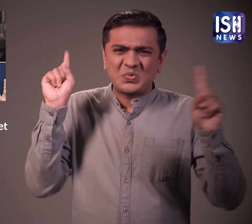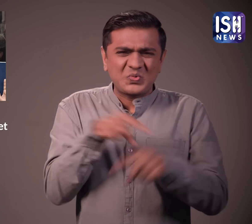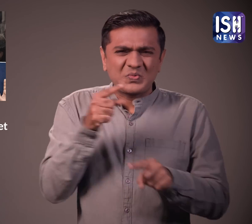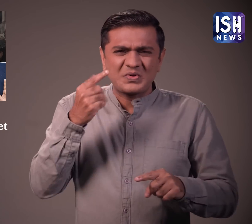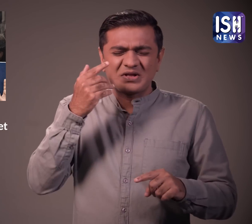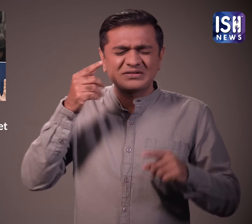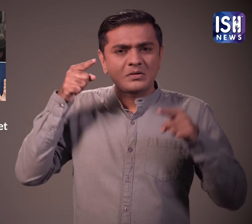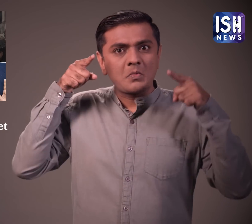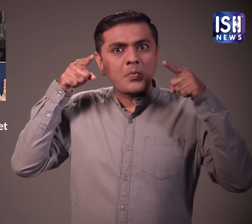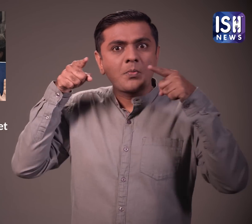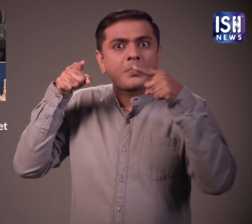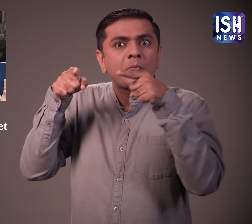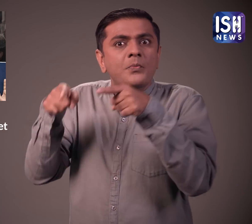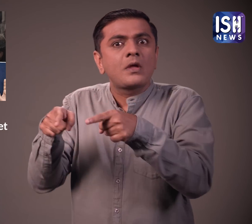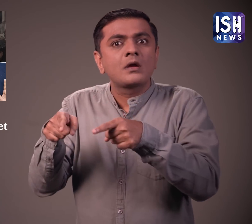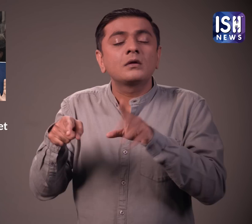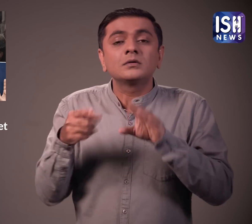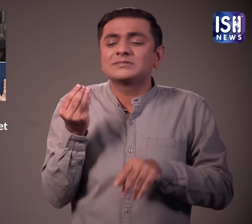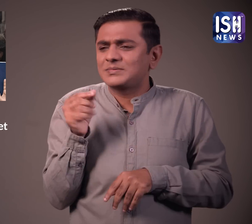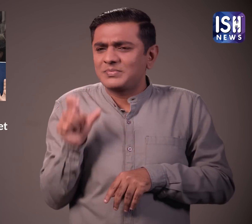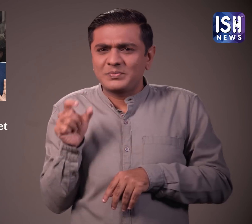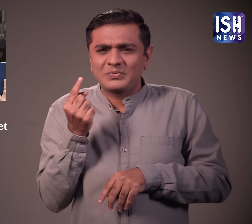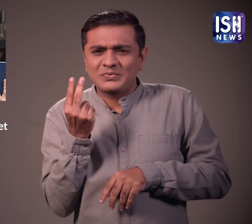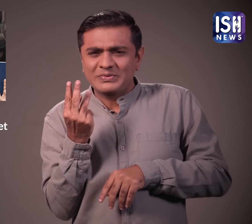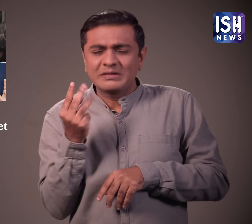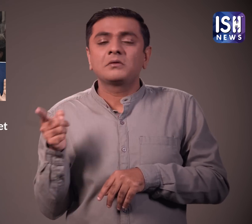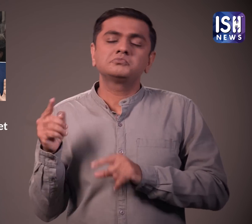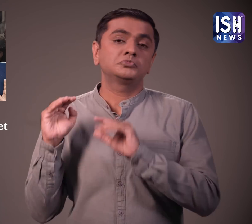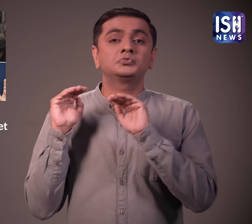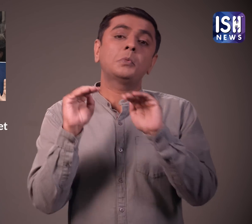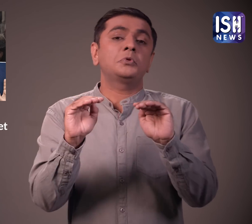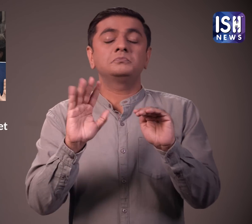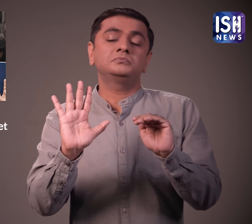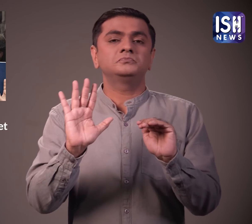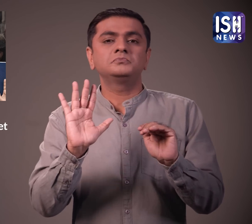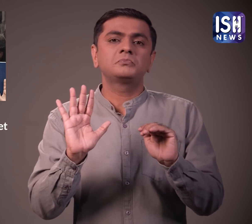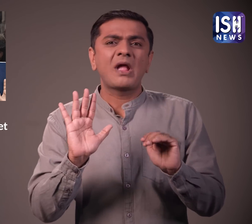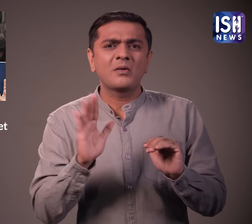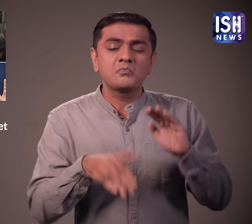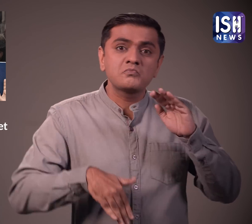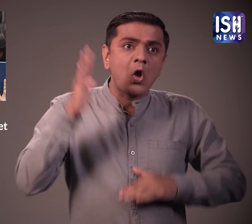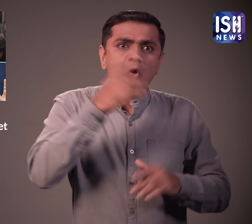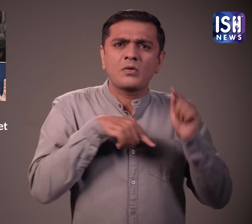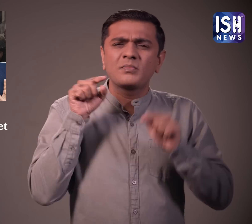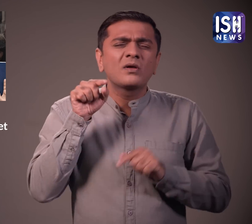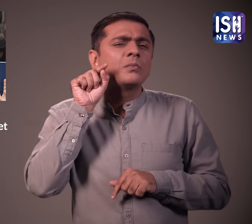चड़ा की जम कर अलोचना हुई है हाला कि कुछ ने उसका समर्थन किया अधिकांच लोग इसके खिलाफ थे